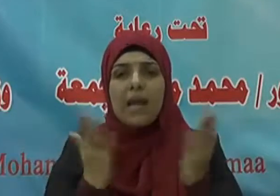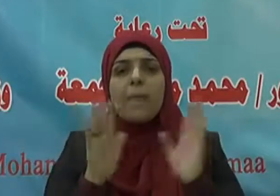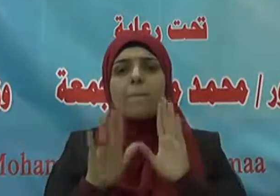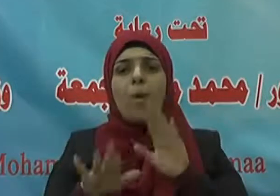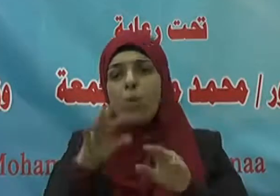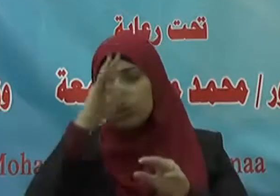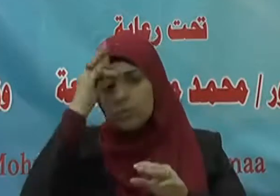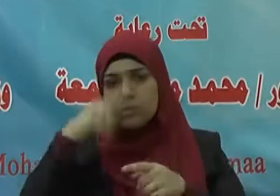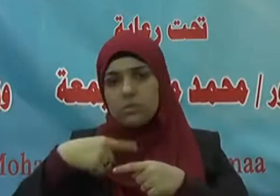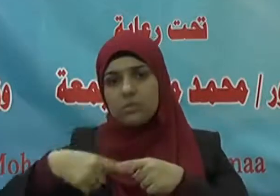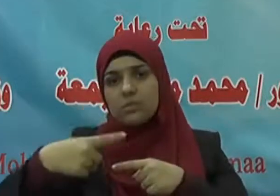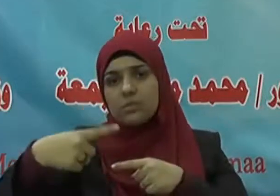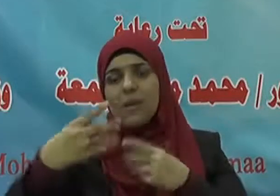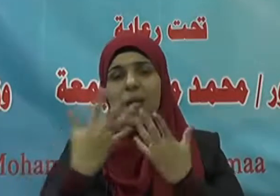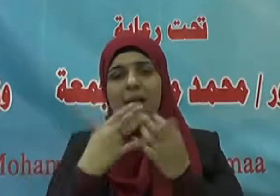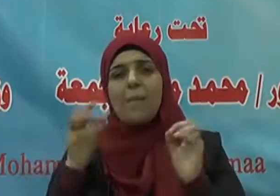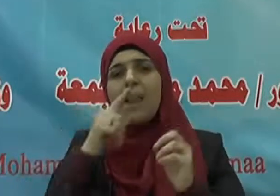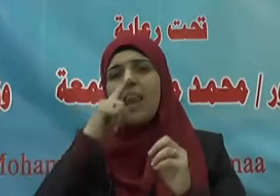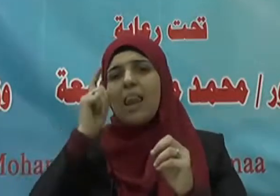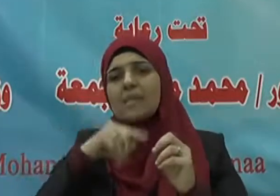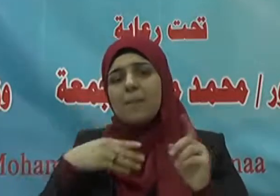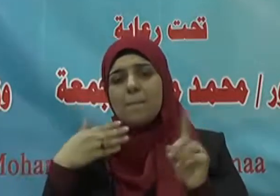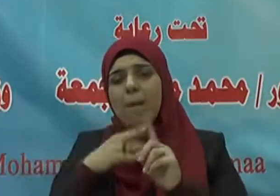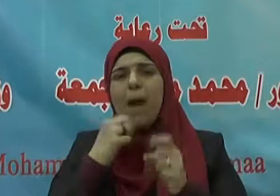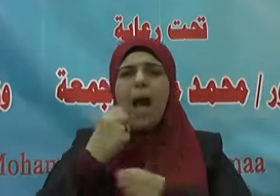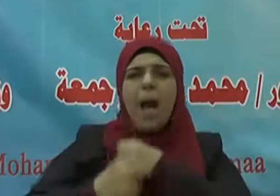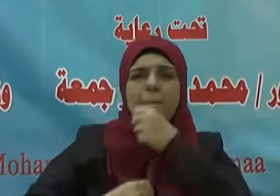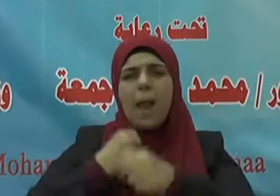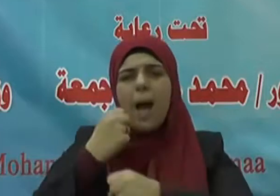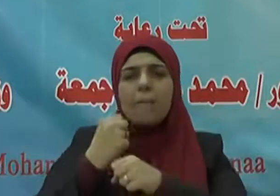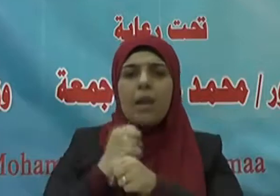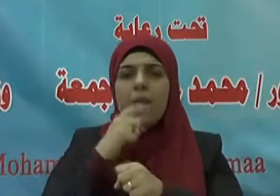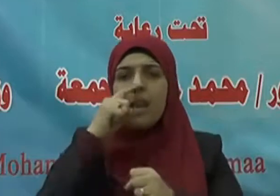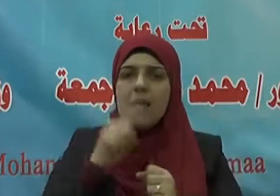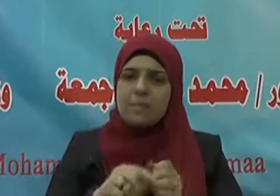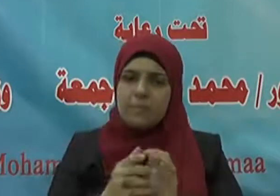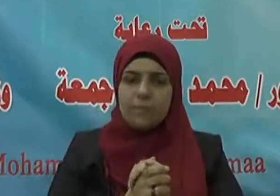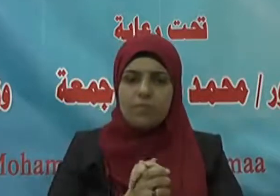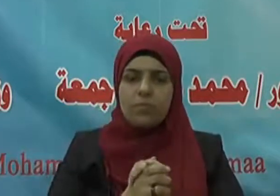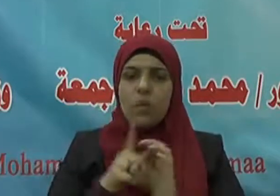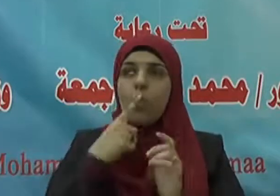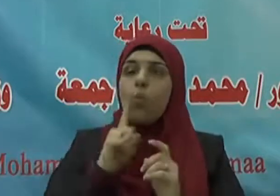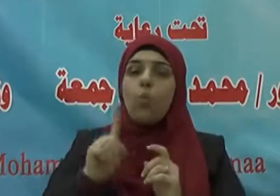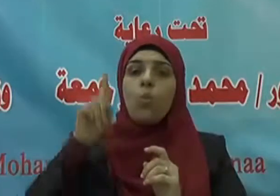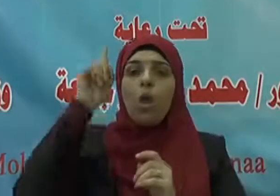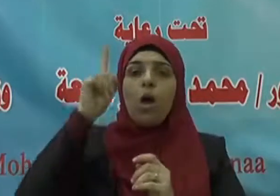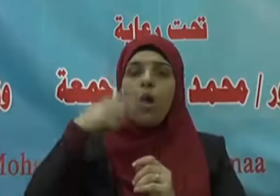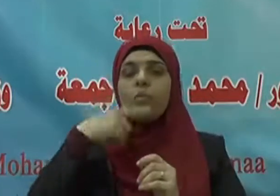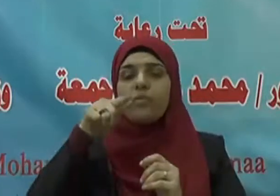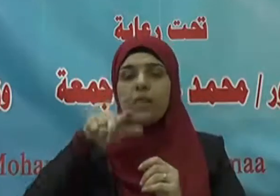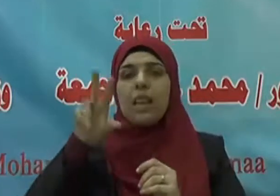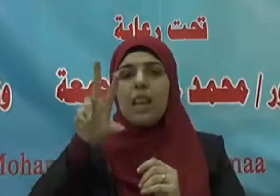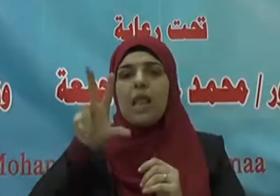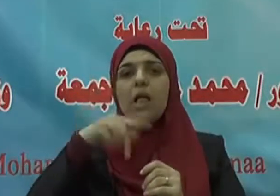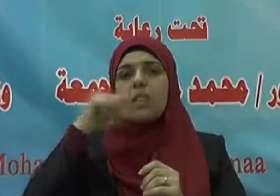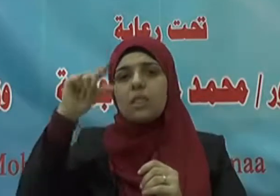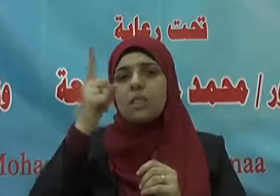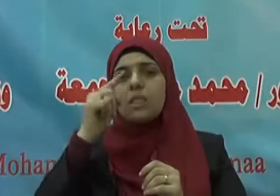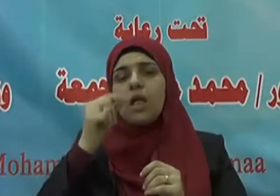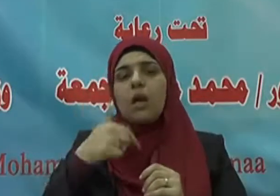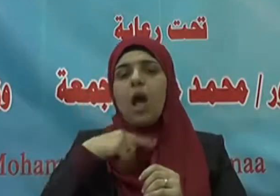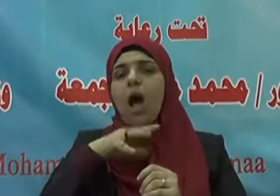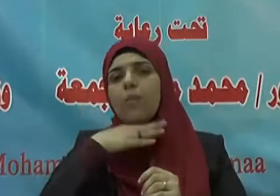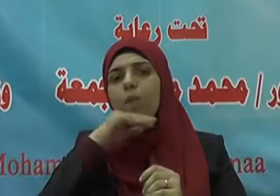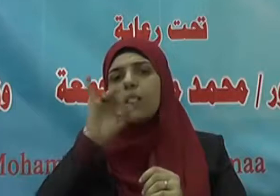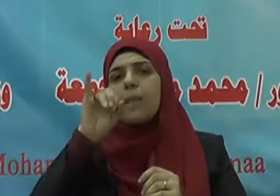لا يتوصل إليها إلا بالجهد والمشقة ولله در أبي تمام في